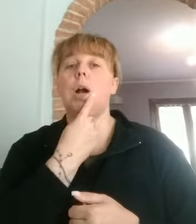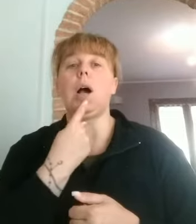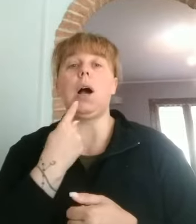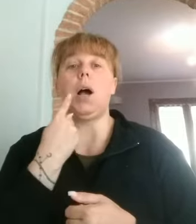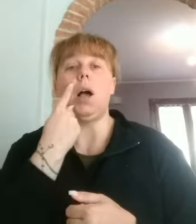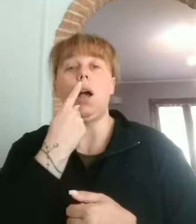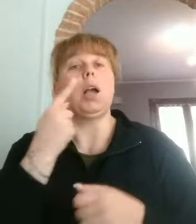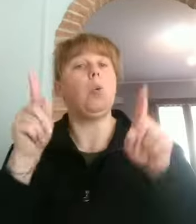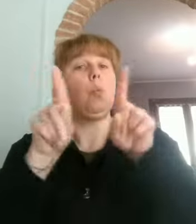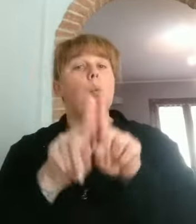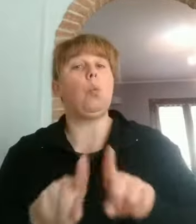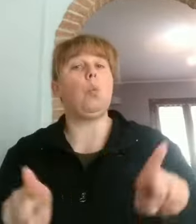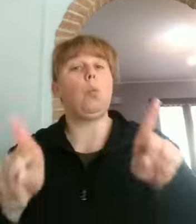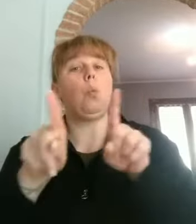che come una rosa.